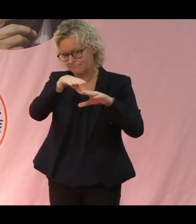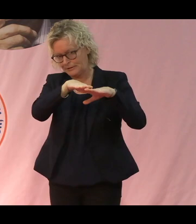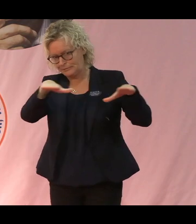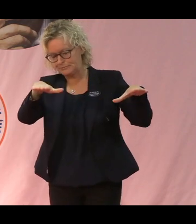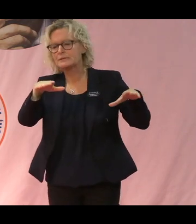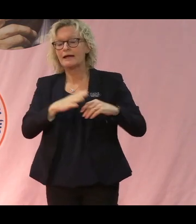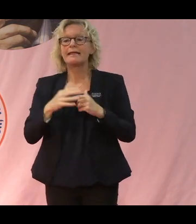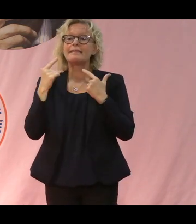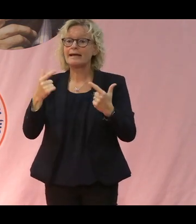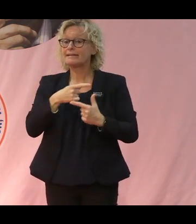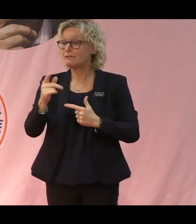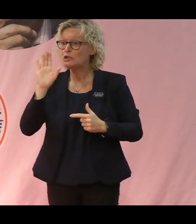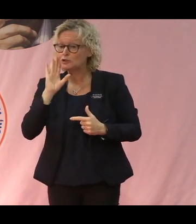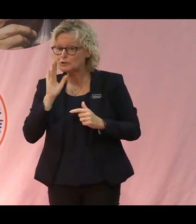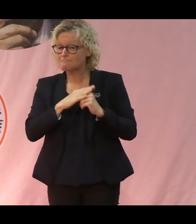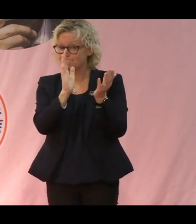för att ni ville lyssna. Tack!